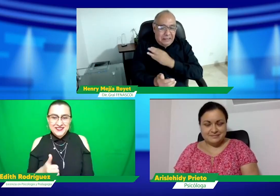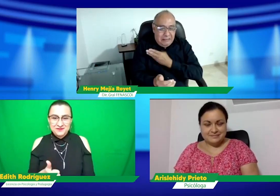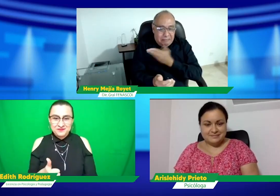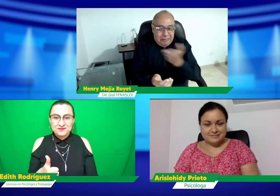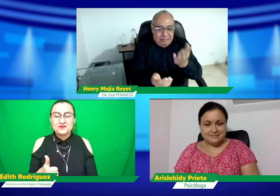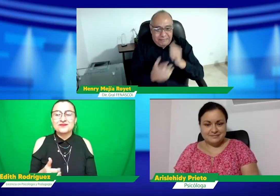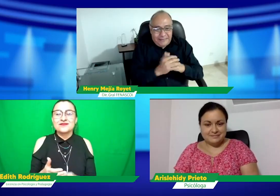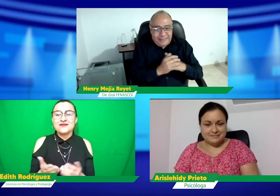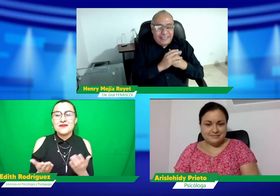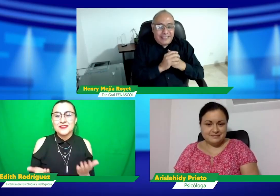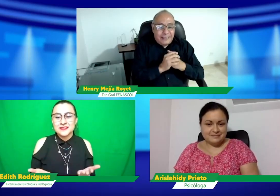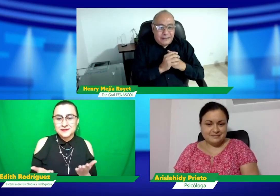Edith. Bueno,